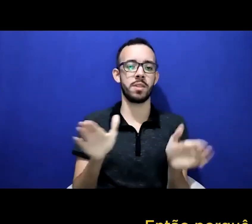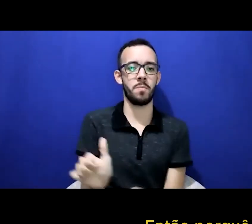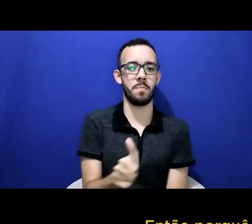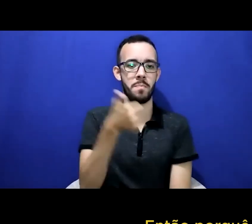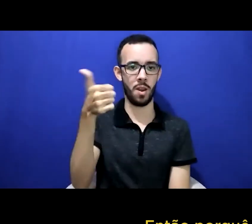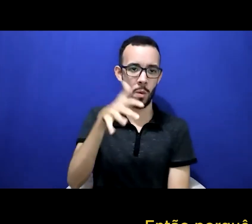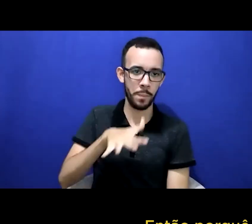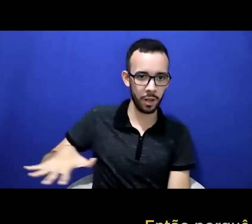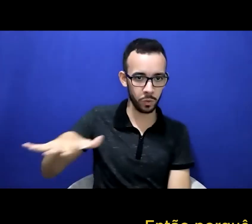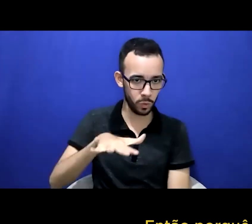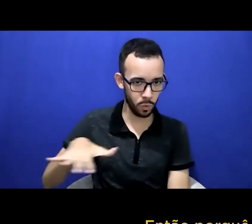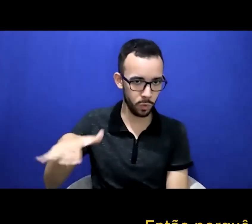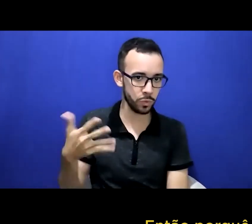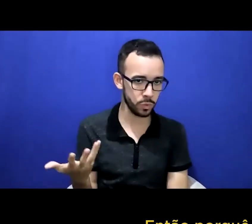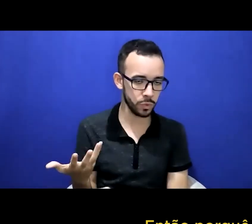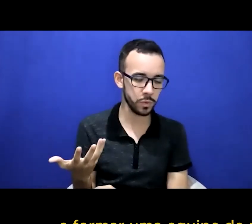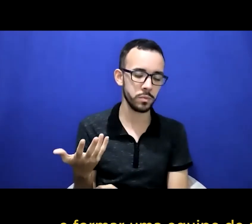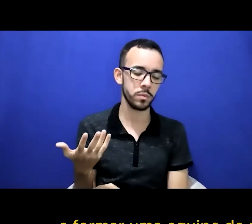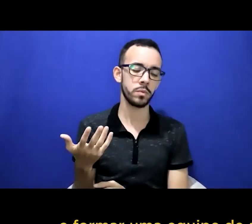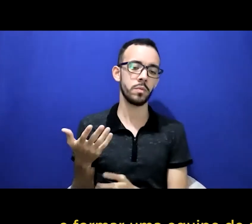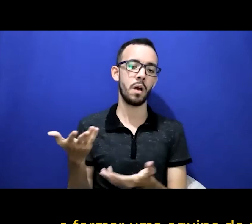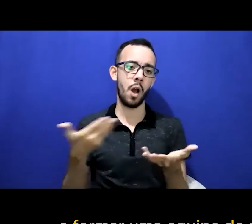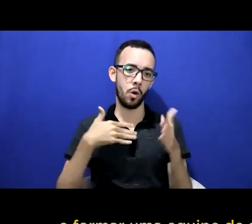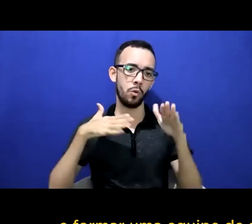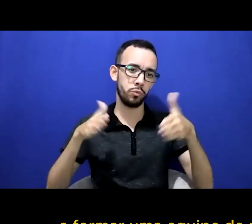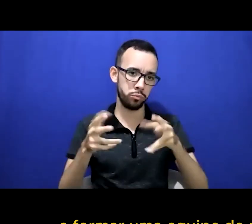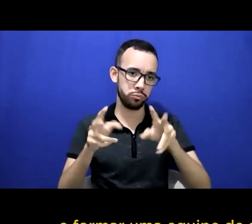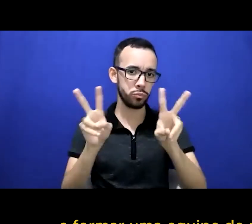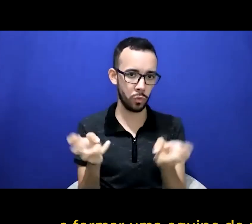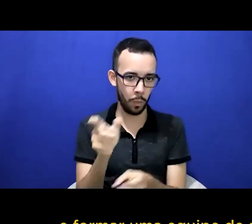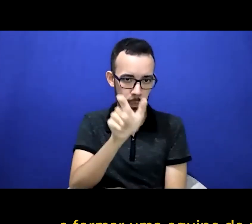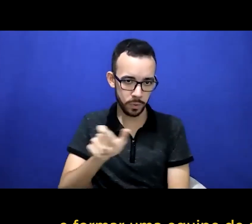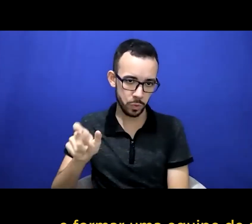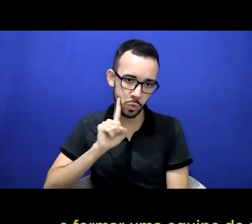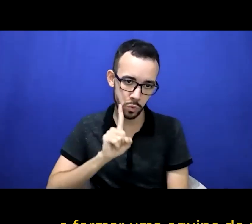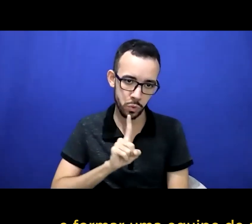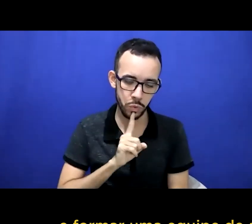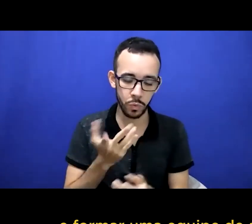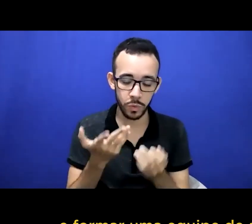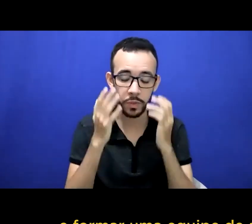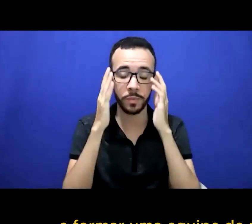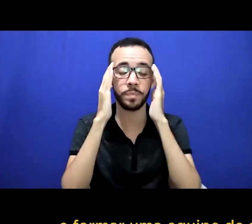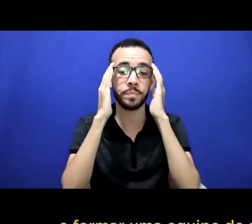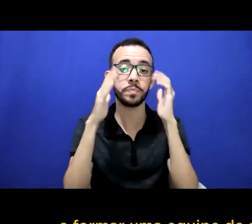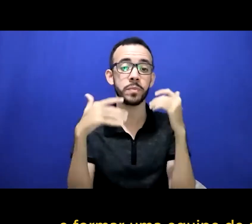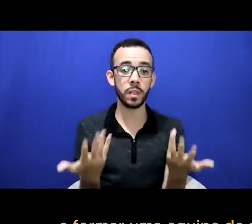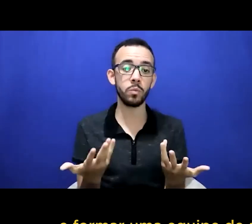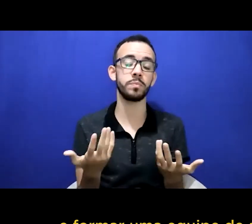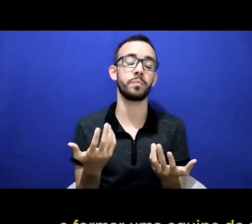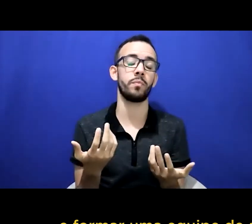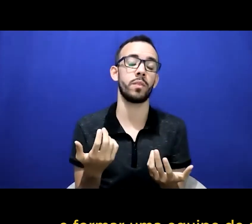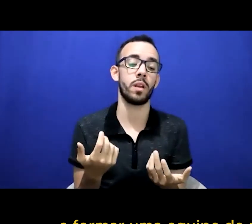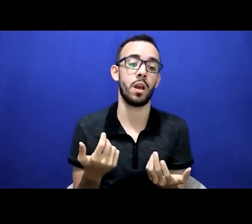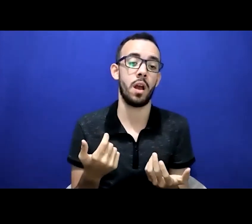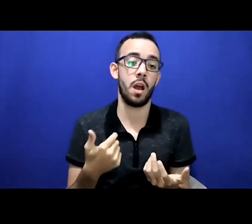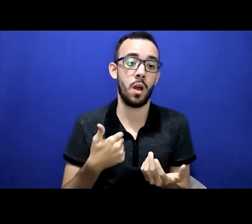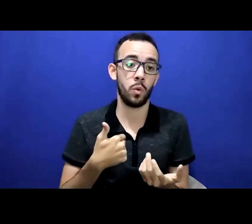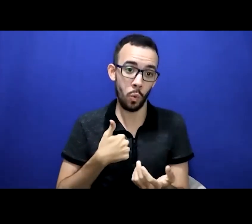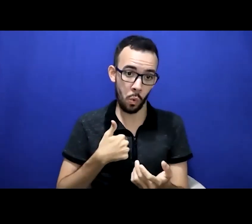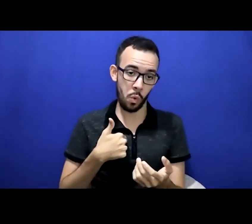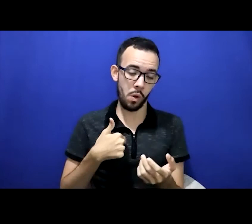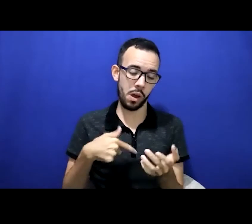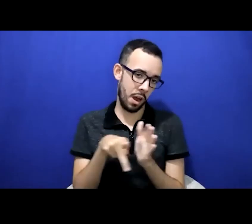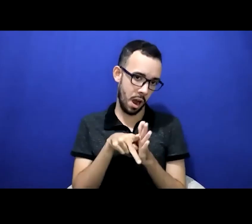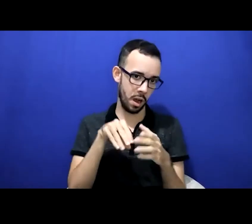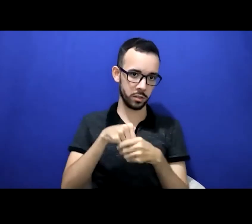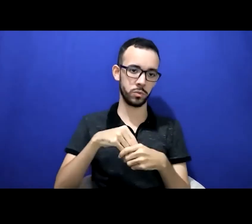esses profissionais com deficiência e formar uma equipe de acessibilidade, um GT de acessibilidade para esse evento? Eu acho